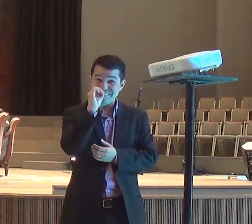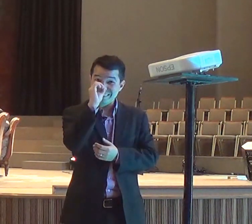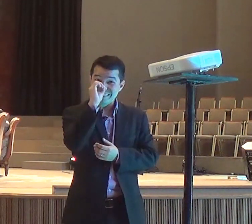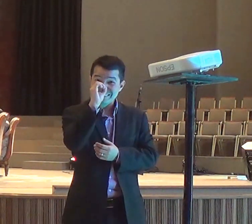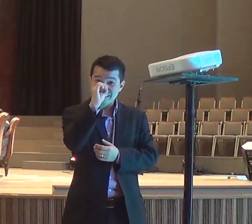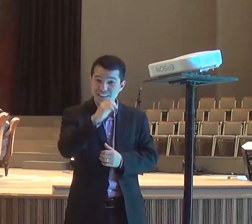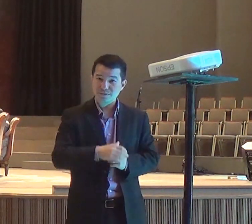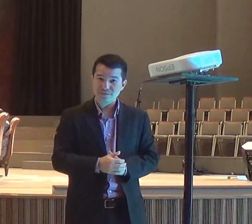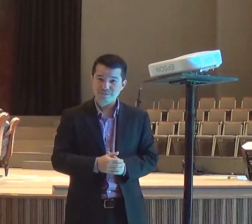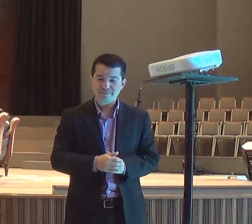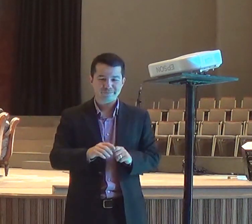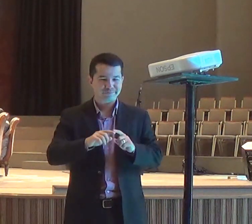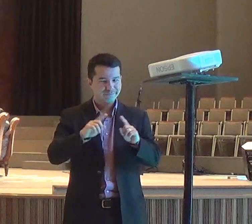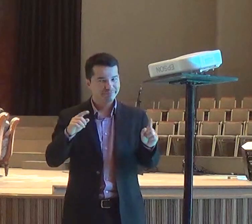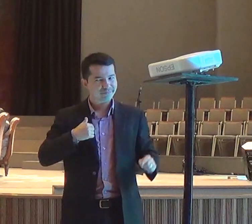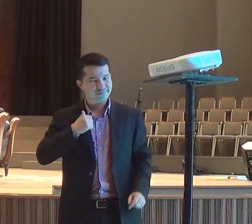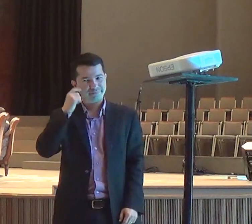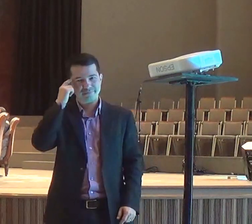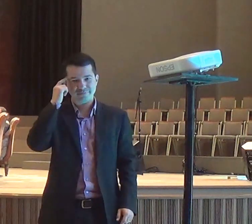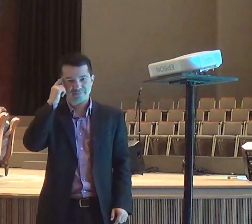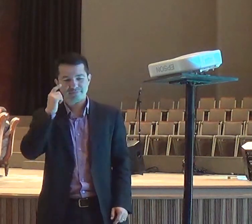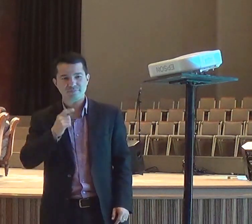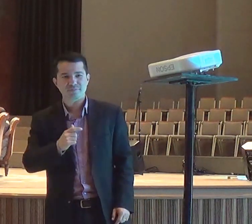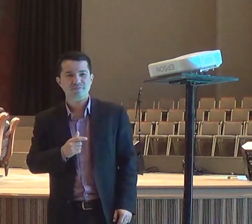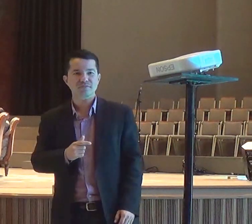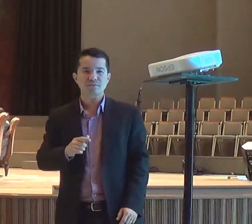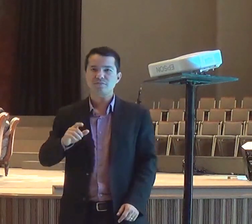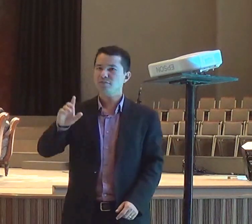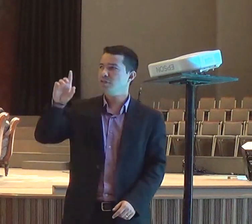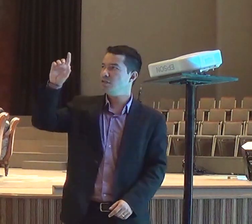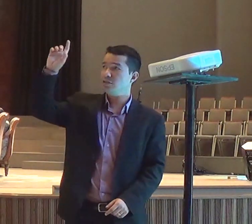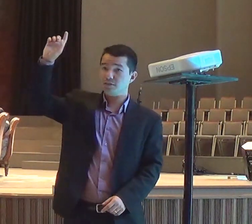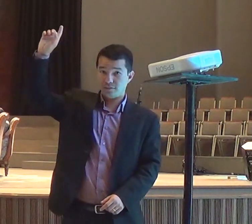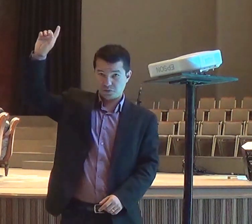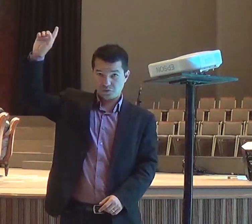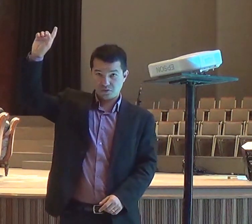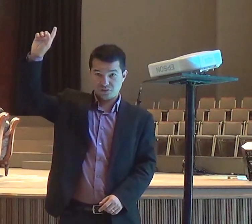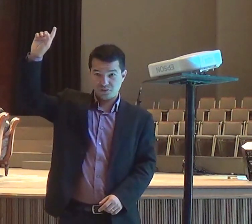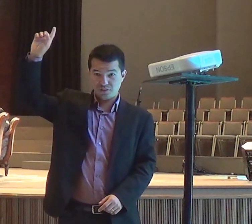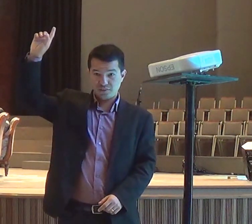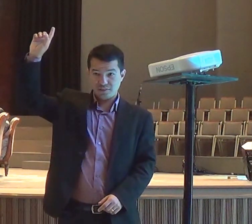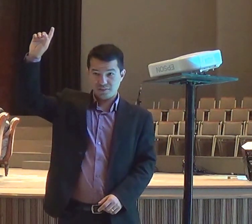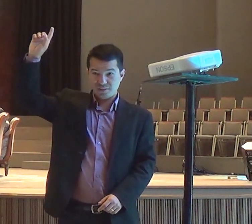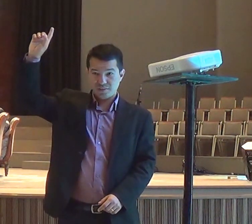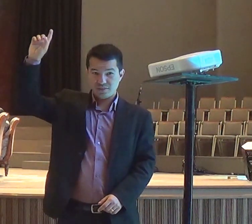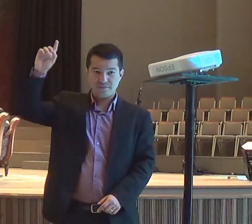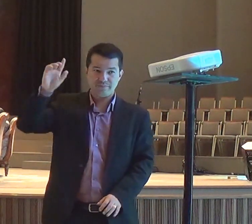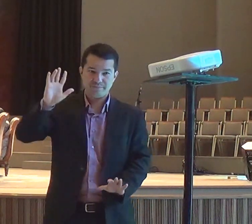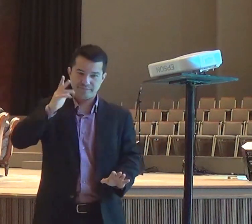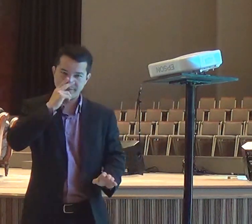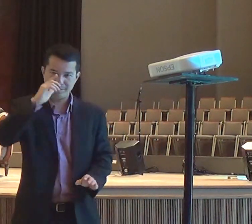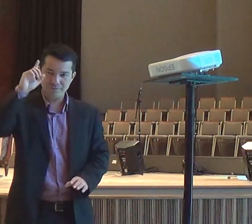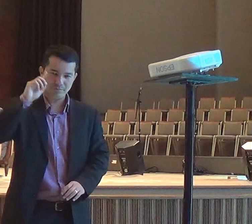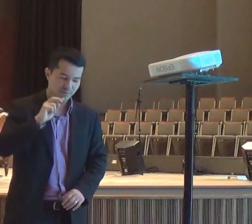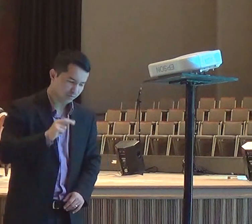e é interessante, que, Deus não para, de falar, com a gente, se o altar, está reconstruído,